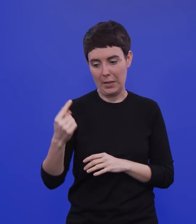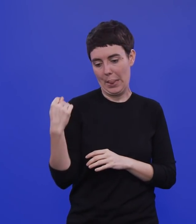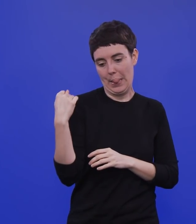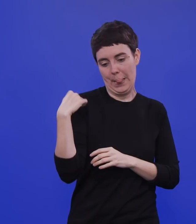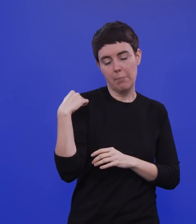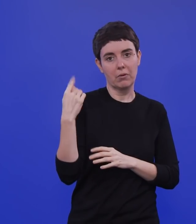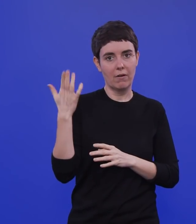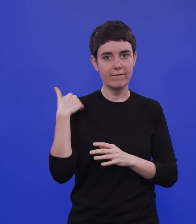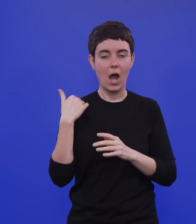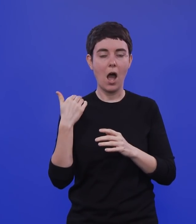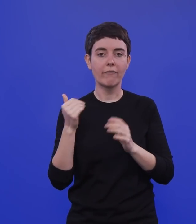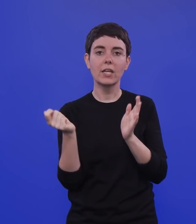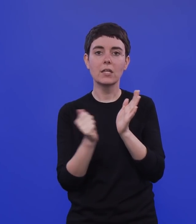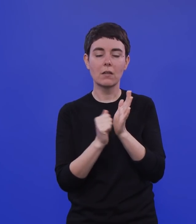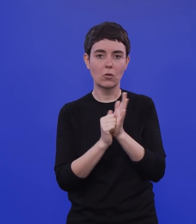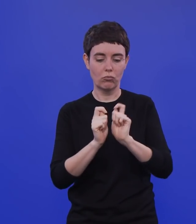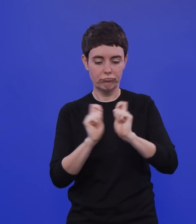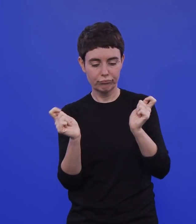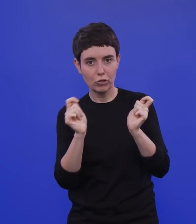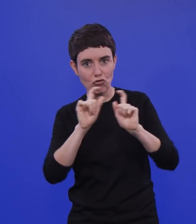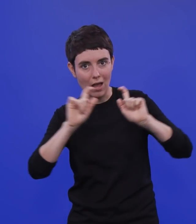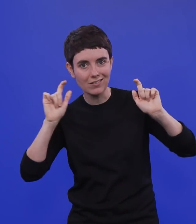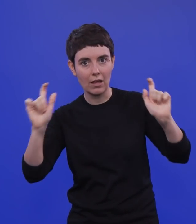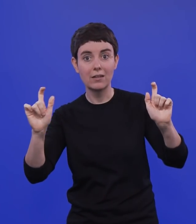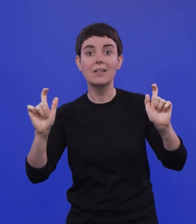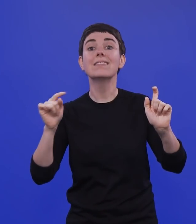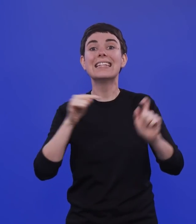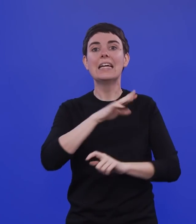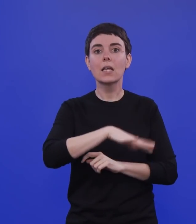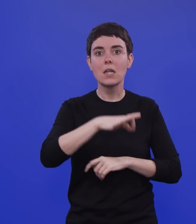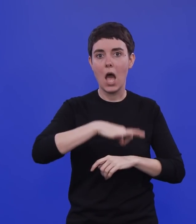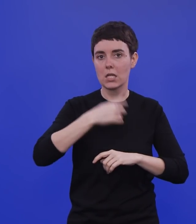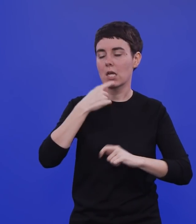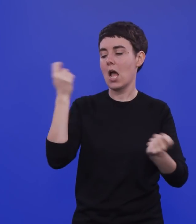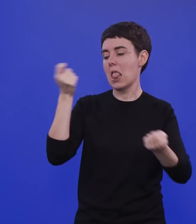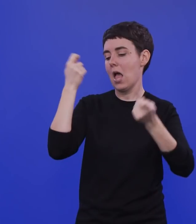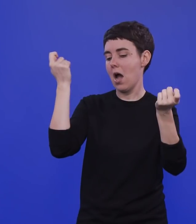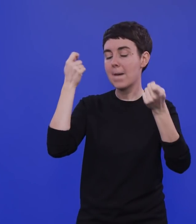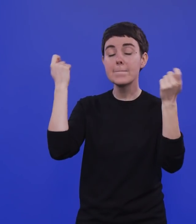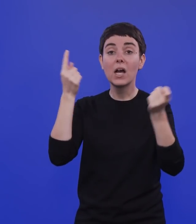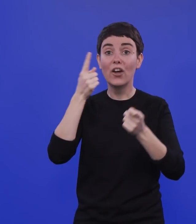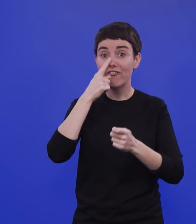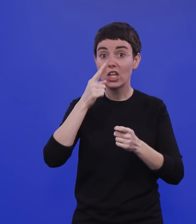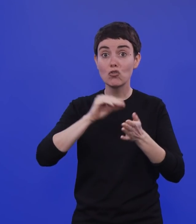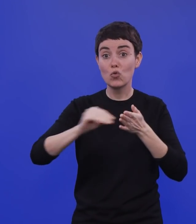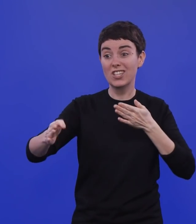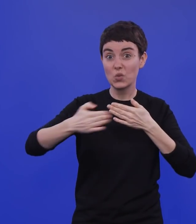Kinderärzte haben wieder einmal darauf hingewiesen, was für gravierende Folgen geschlossene Schulen für Kinder haben. Insbesondere natürlich aus